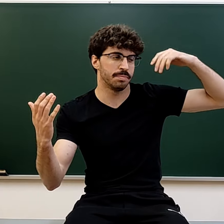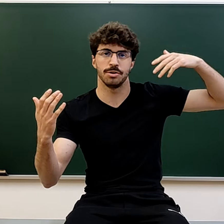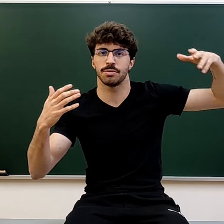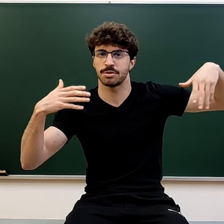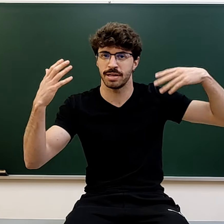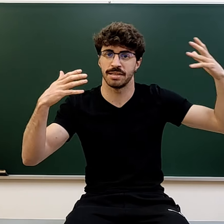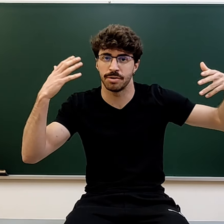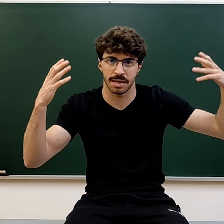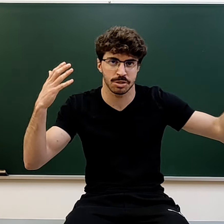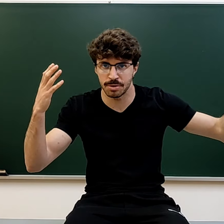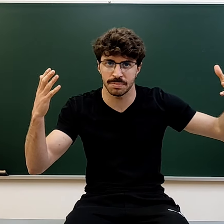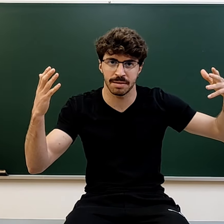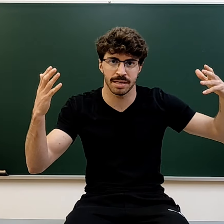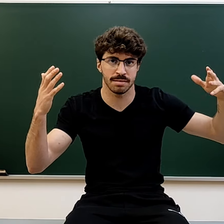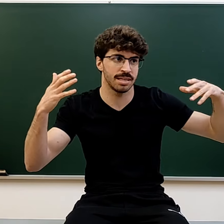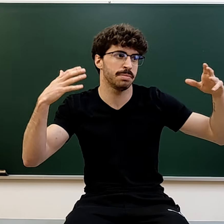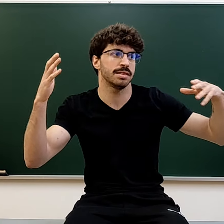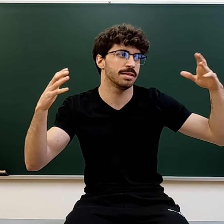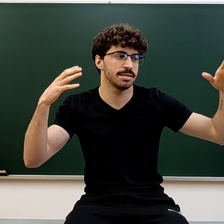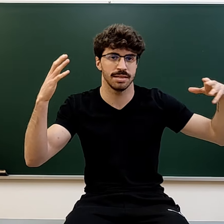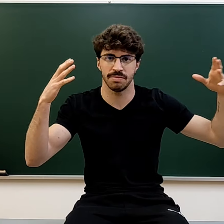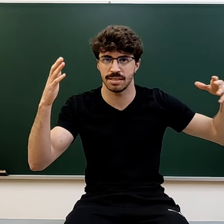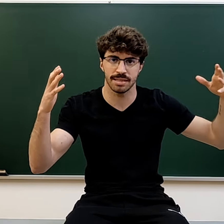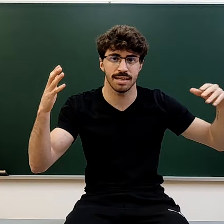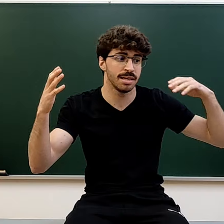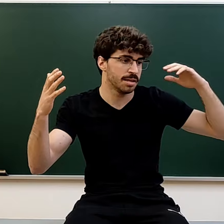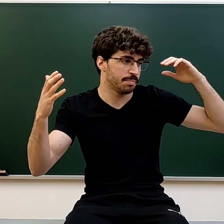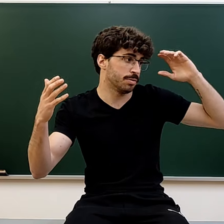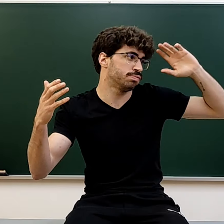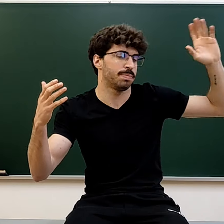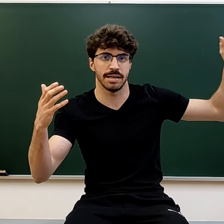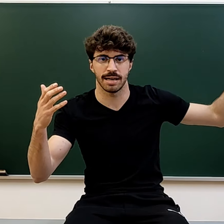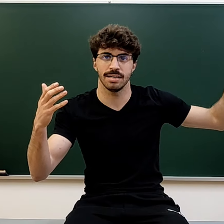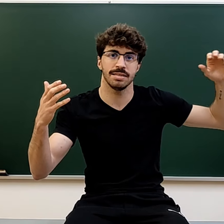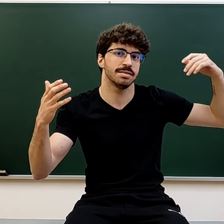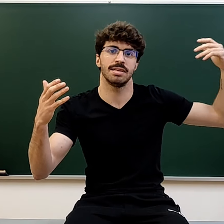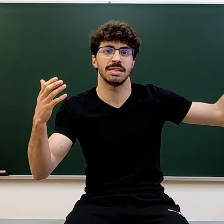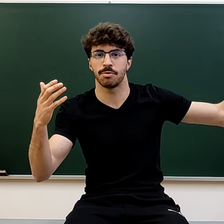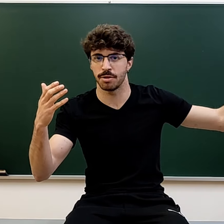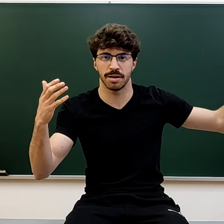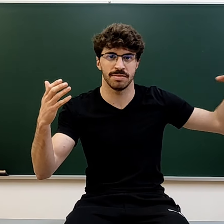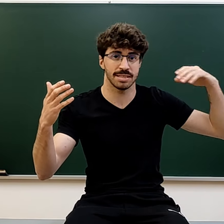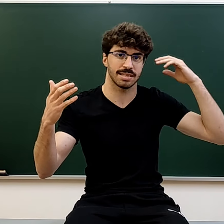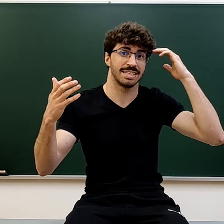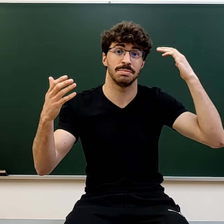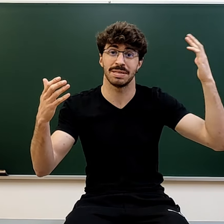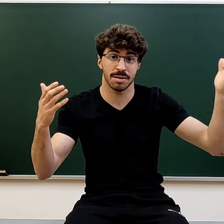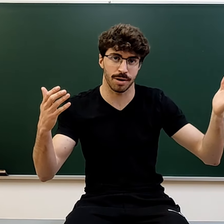yo soy un estudiante, bueno, que más o menos se me dan bien las mates y la física y tal, pero para llegar a la matrícula de honor en física es que se me pasaba por